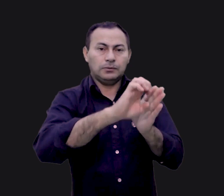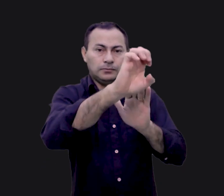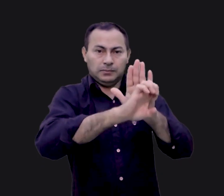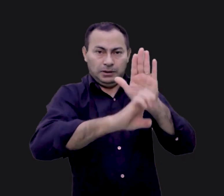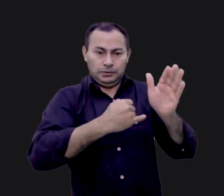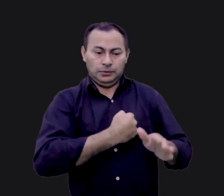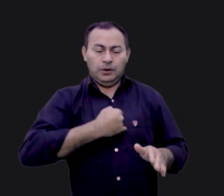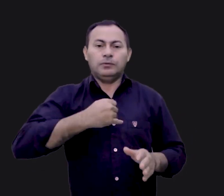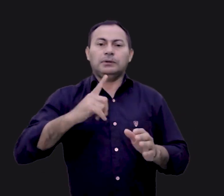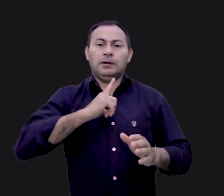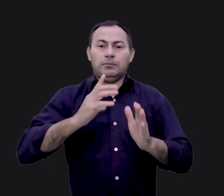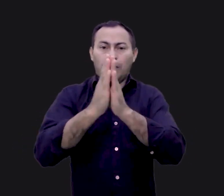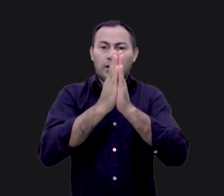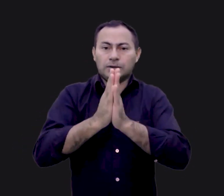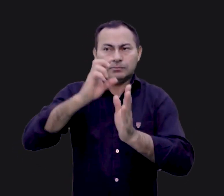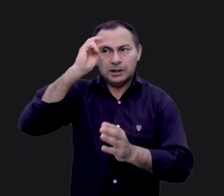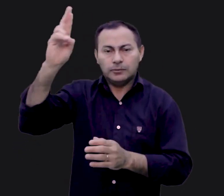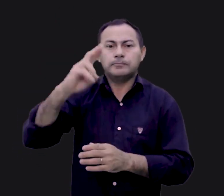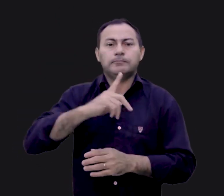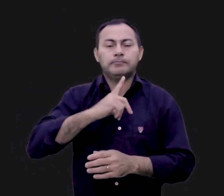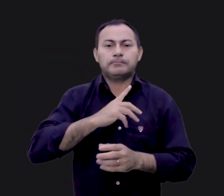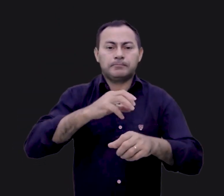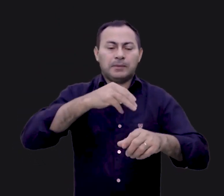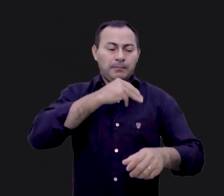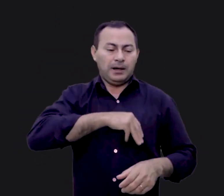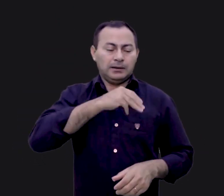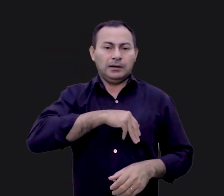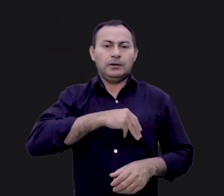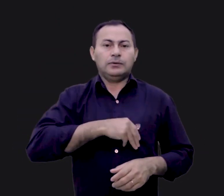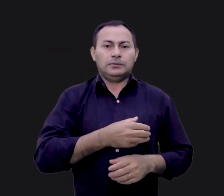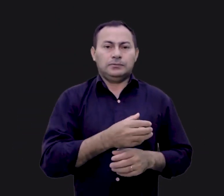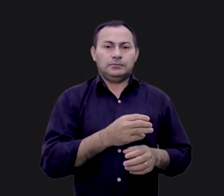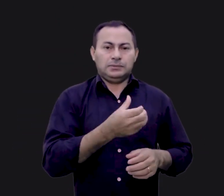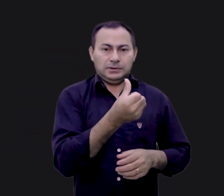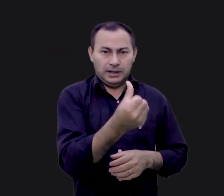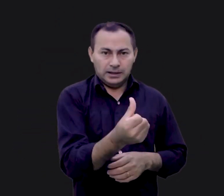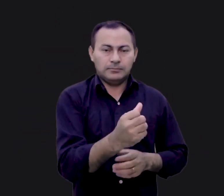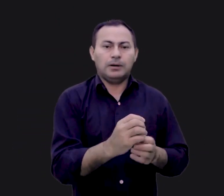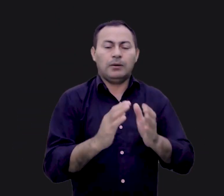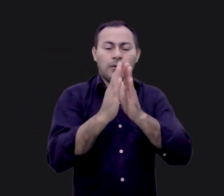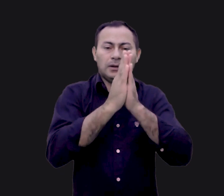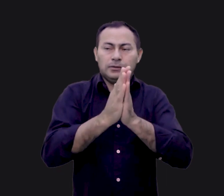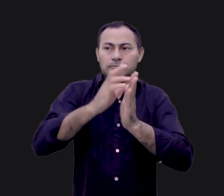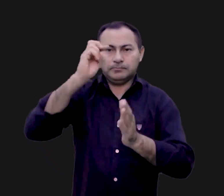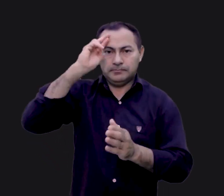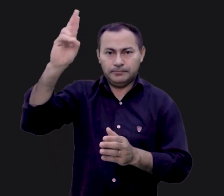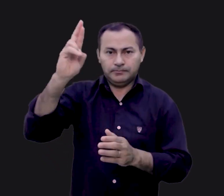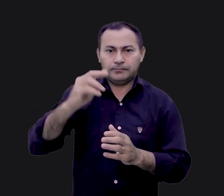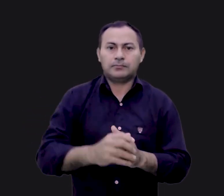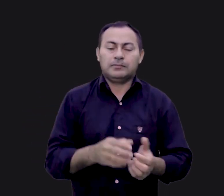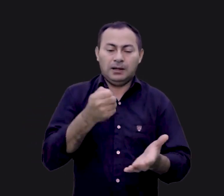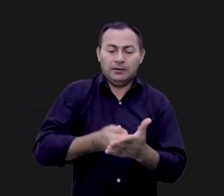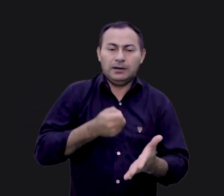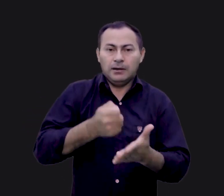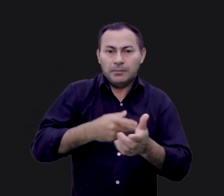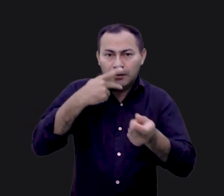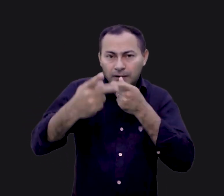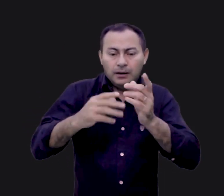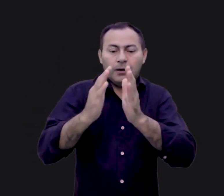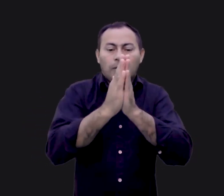nós temos a oração do Senhor. A oração que temos em Mateus 6, também chamada de a oração do Senhor, essa deveria ser chamada de a